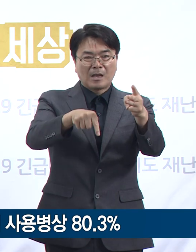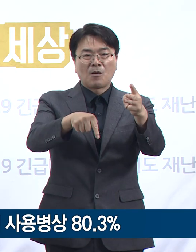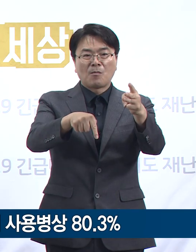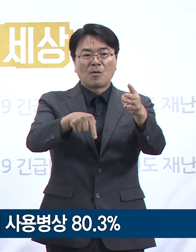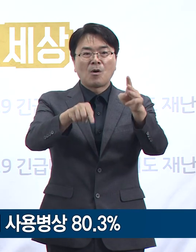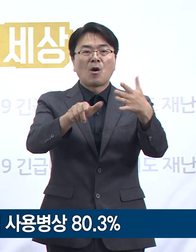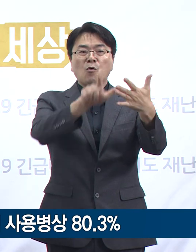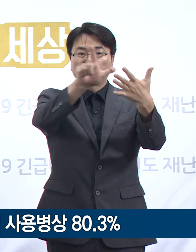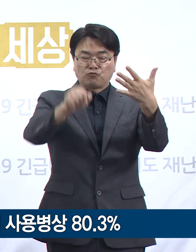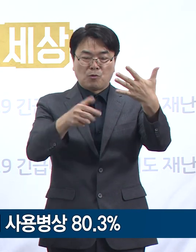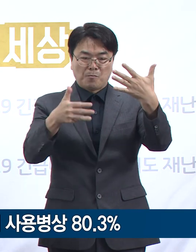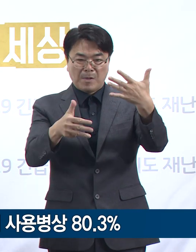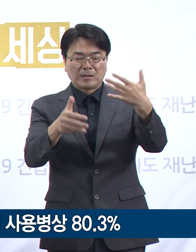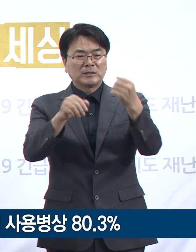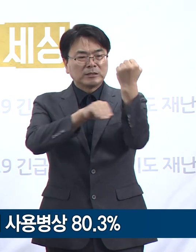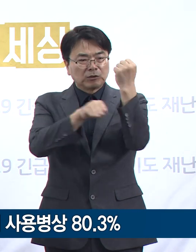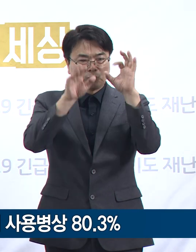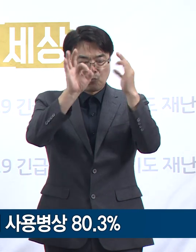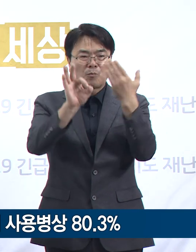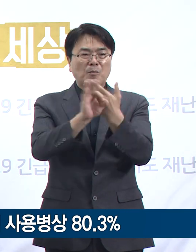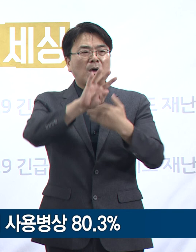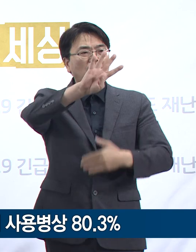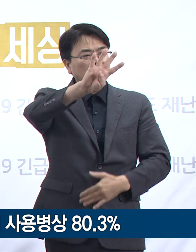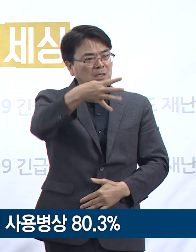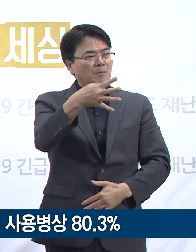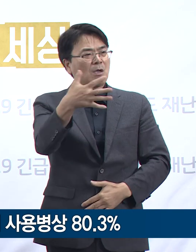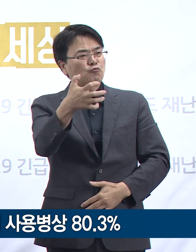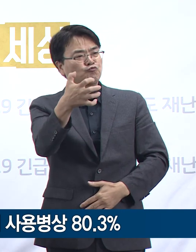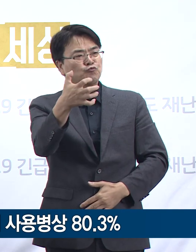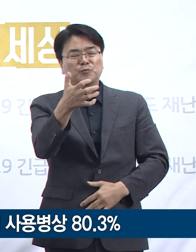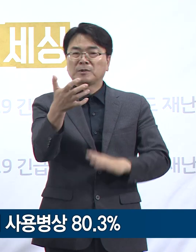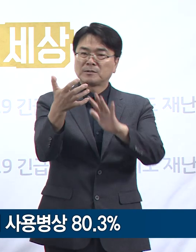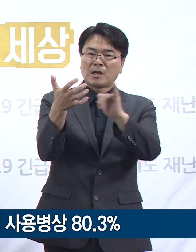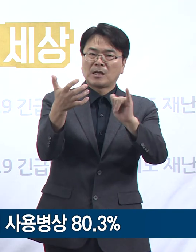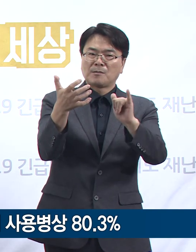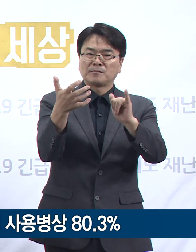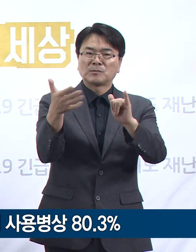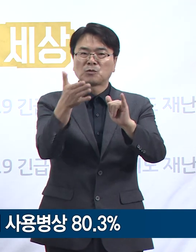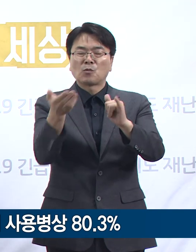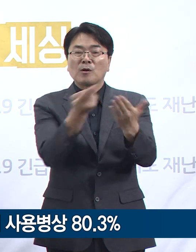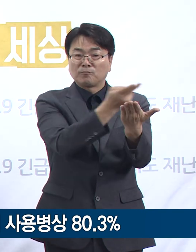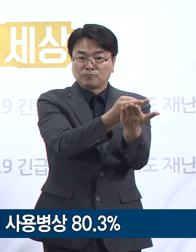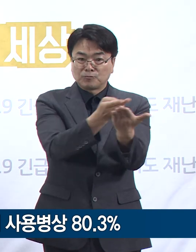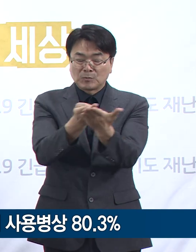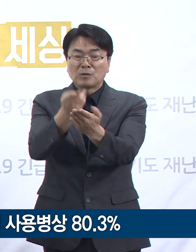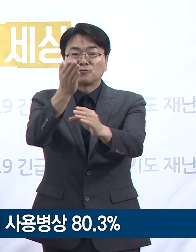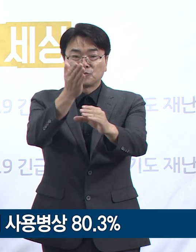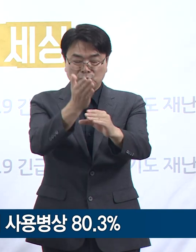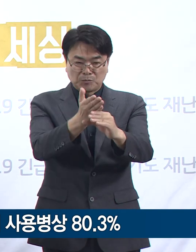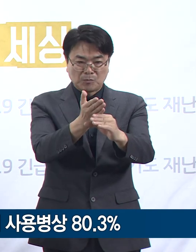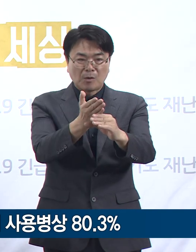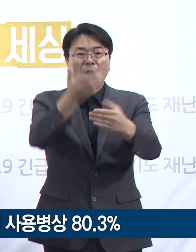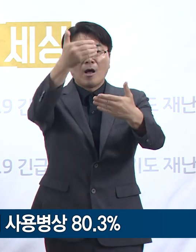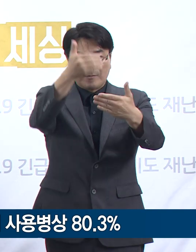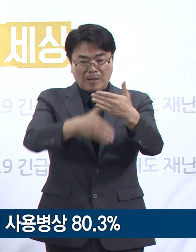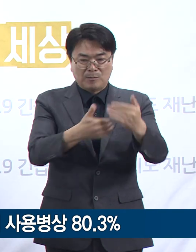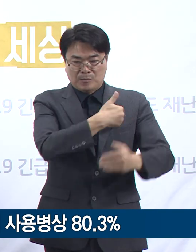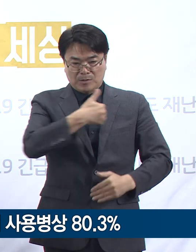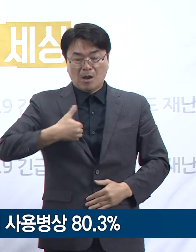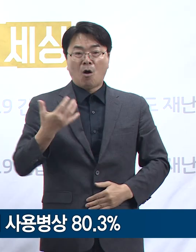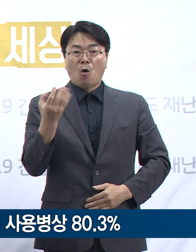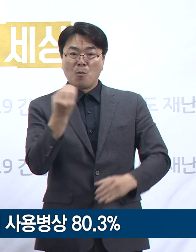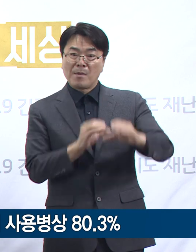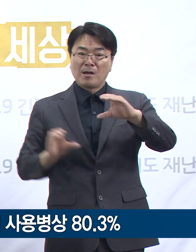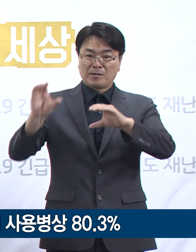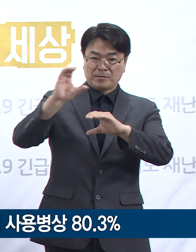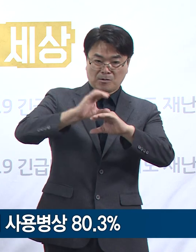18시 기준 492명이 입수하고 있어 49.6%의 가동률을 보이며 자녀 수용 가능 인원은